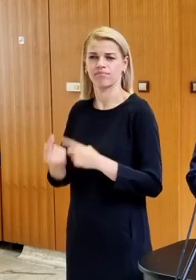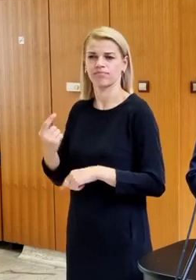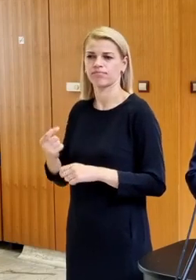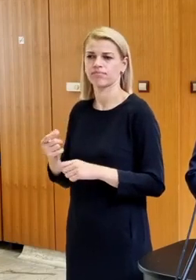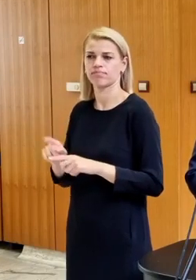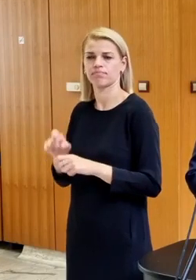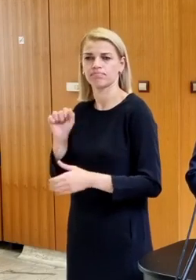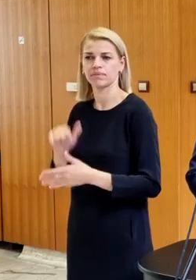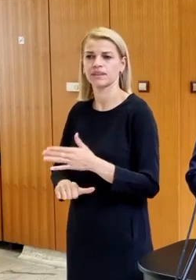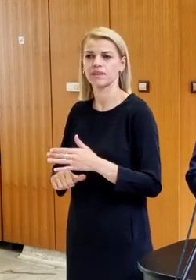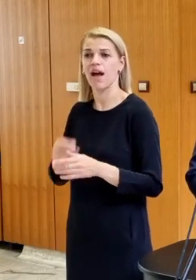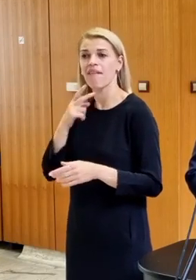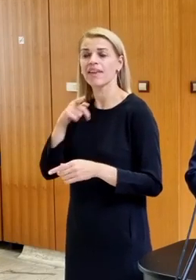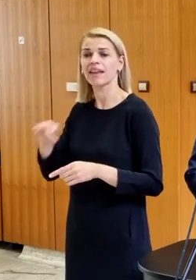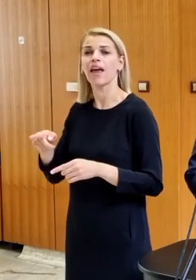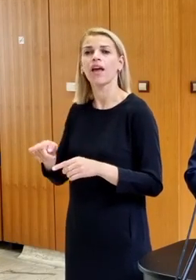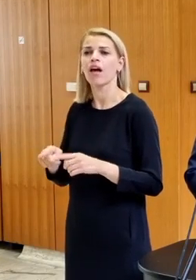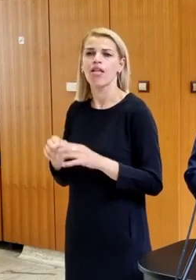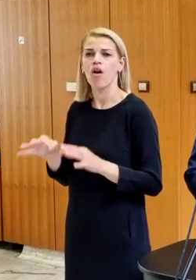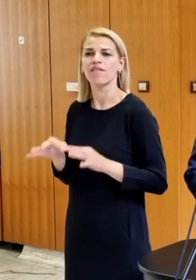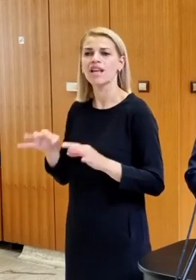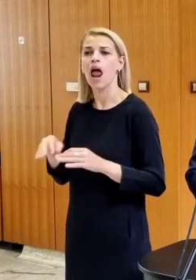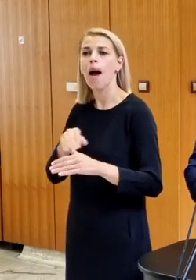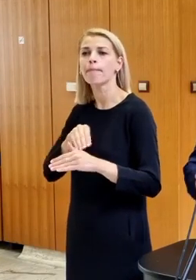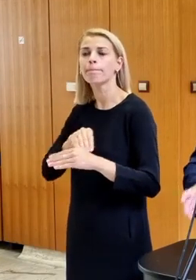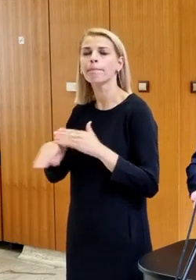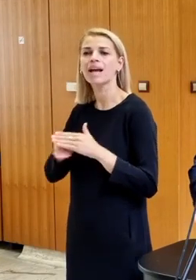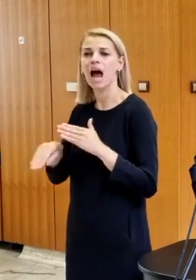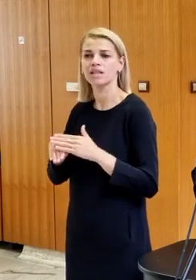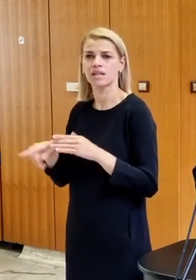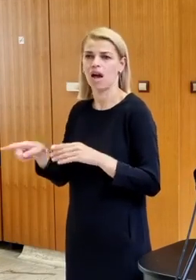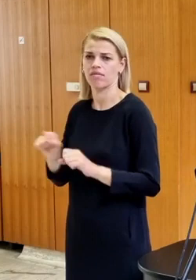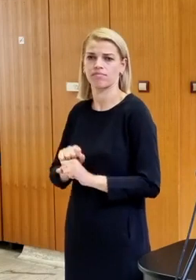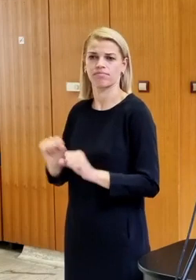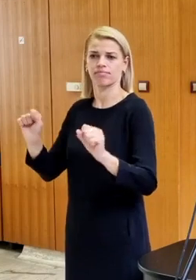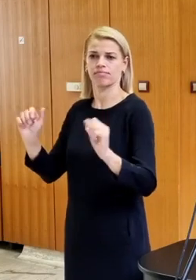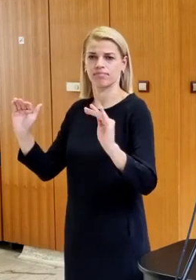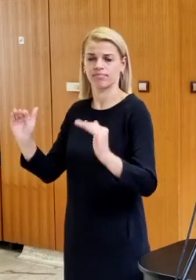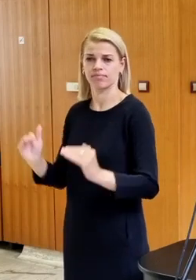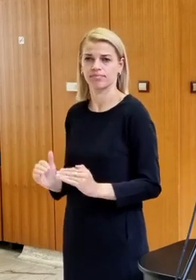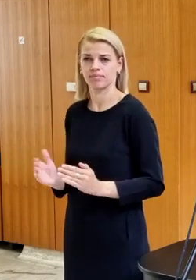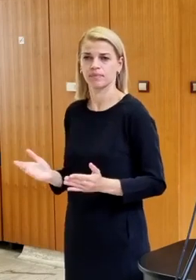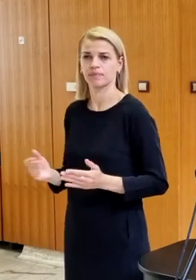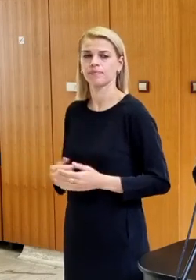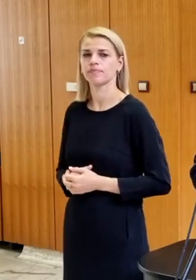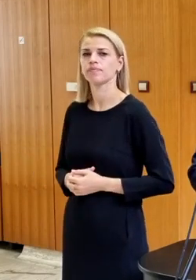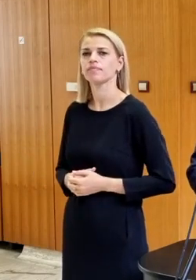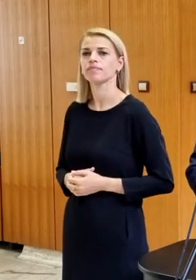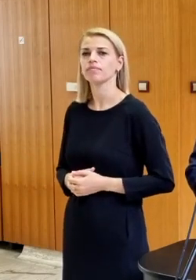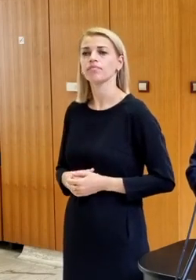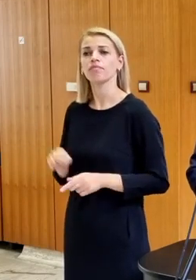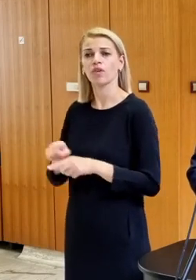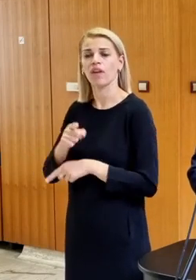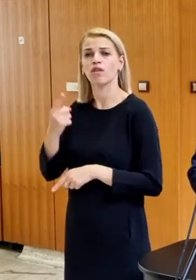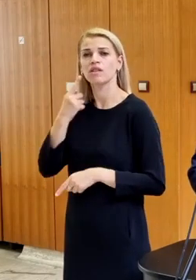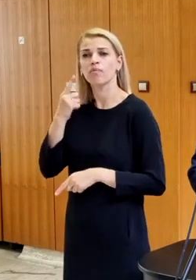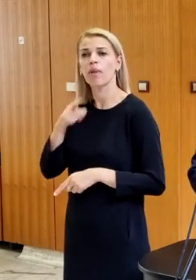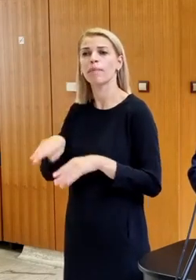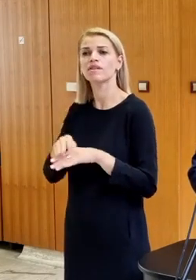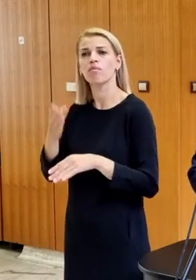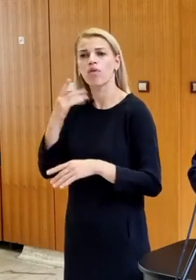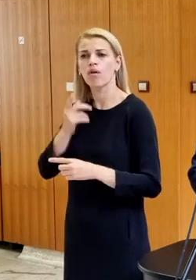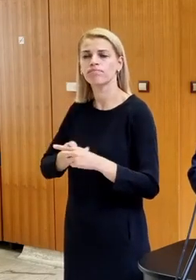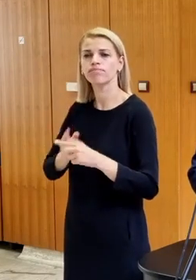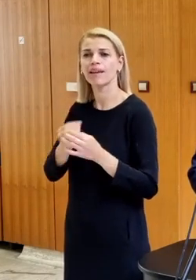spôsobom poklesla ilegálna migrácia. Je dôležité, aby každý chráňol svoju Schengenskú hranicu. Áno, ale vy ste teraz spomínali, že minister chodil pravidelne